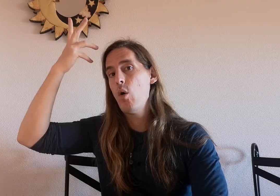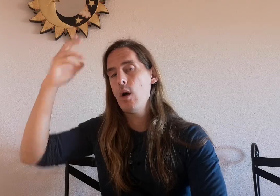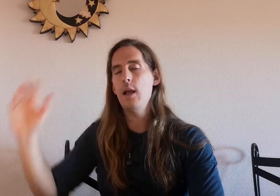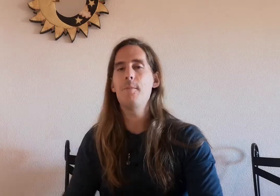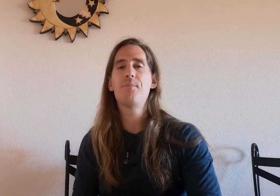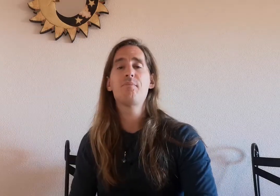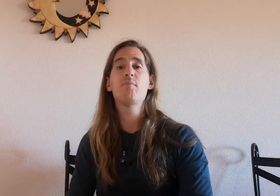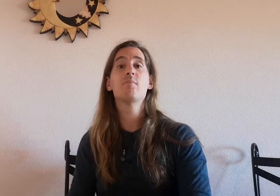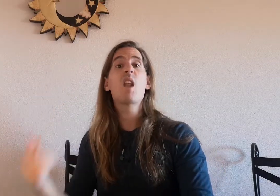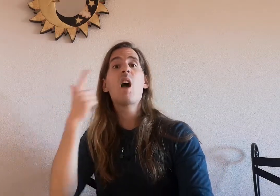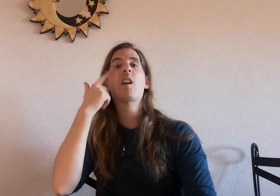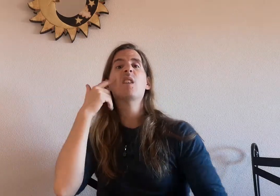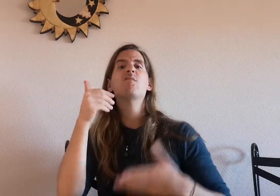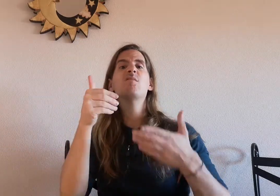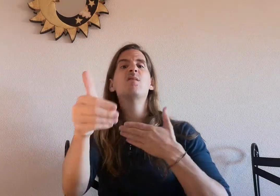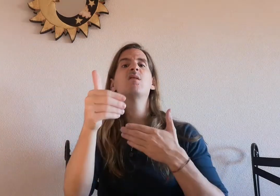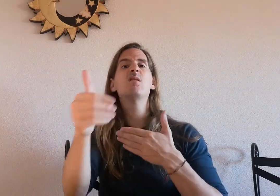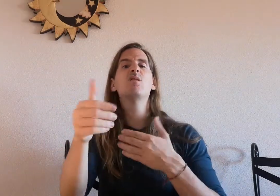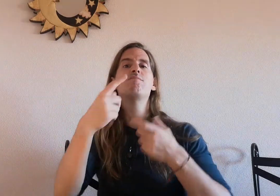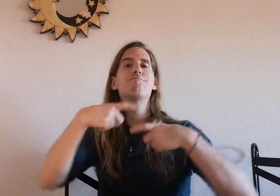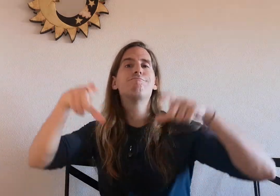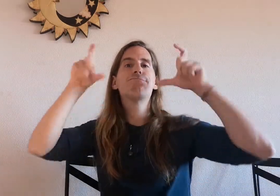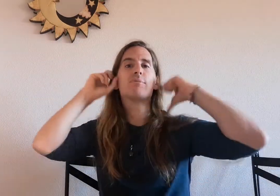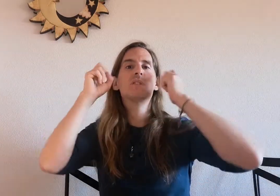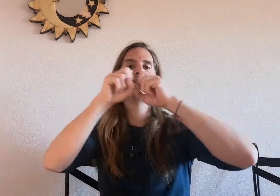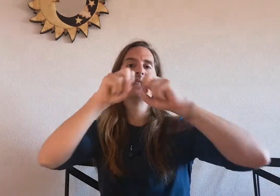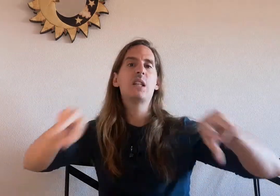ojalá ojalá ojalá